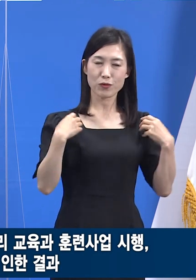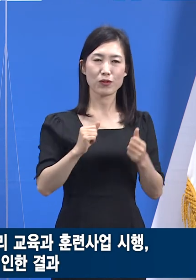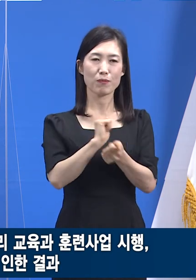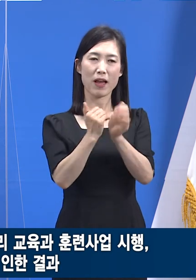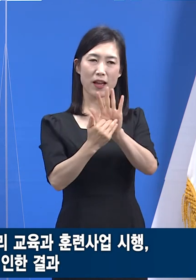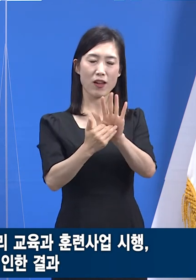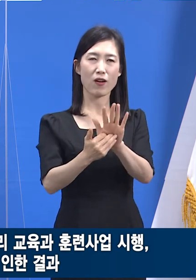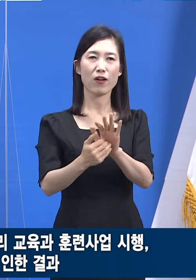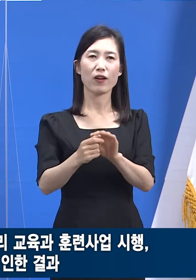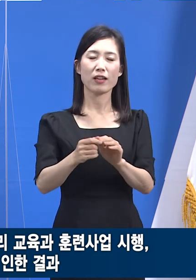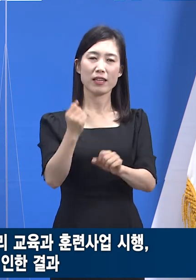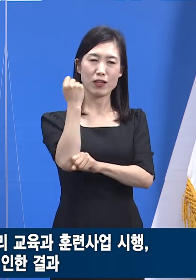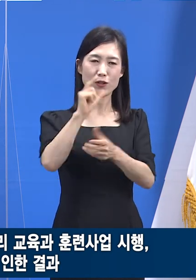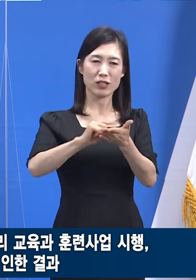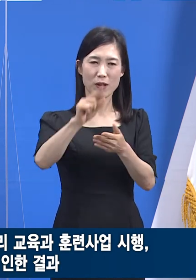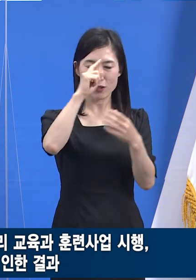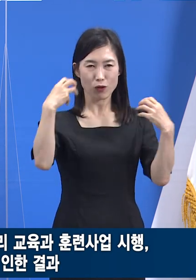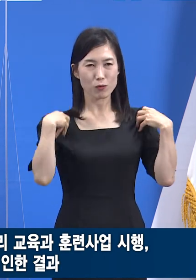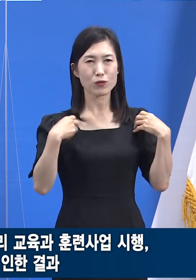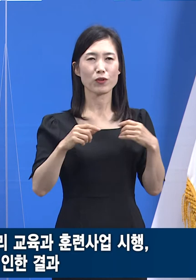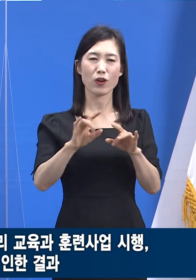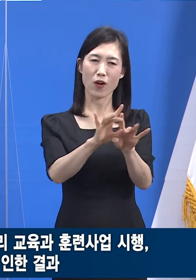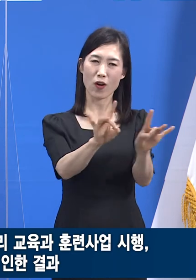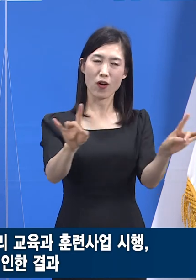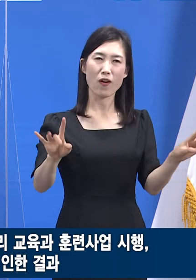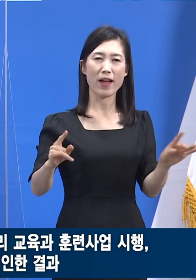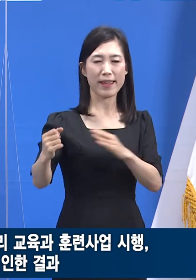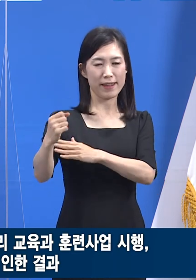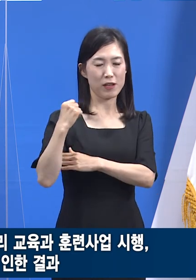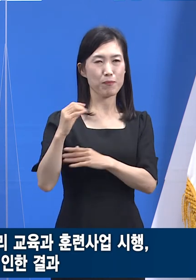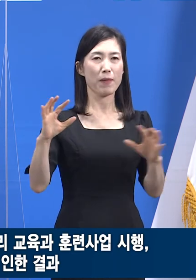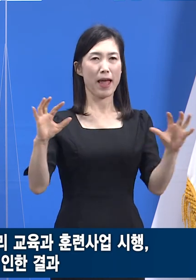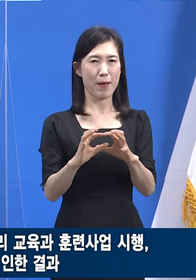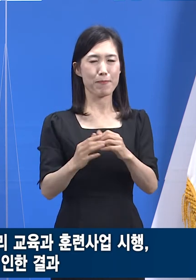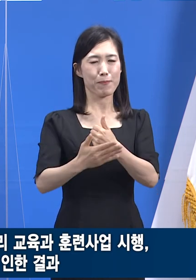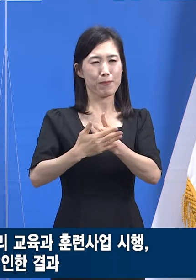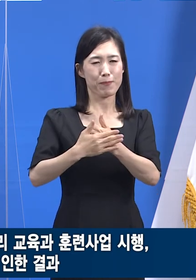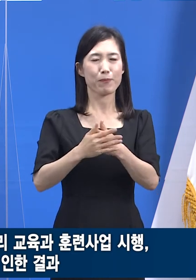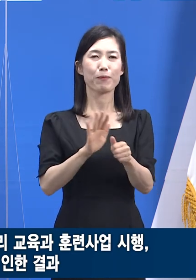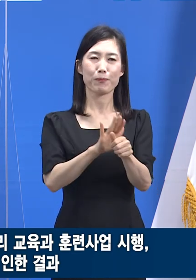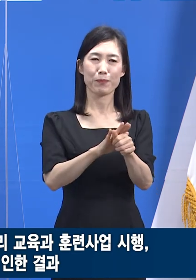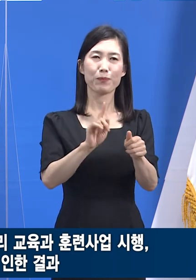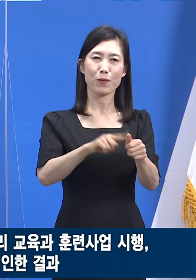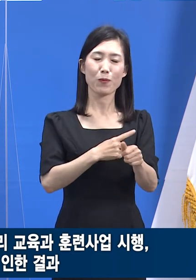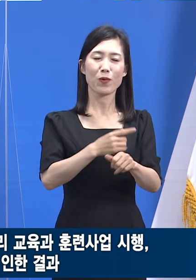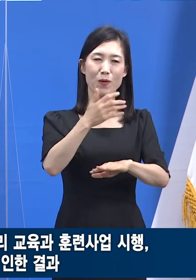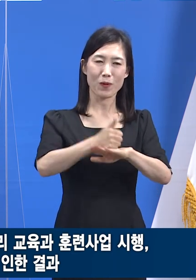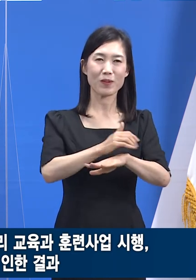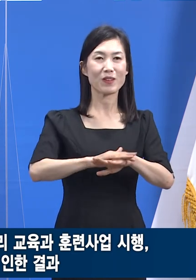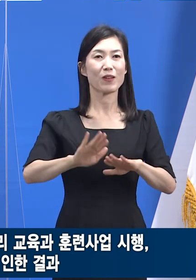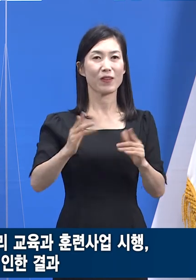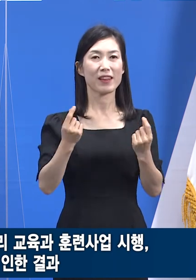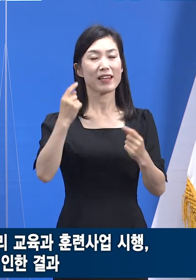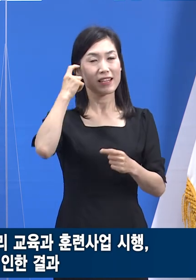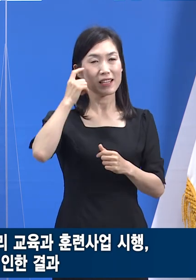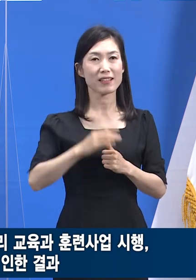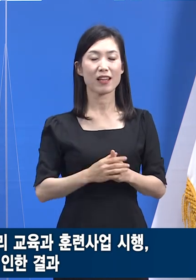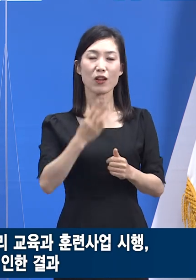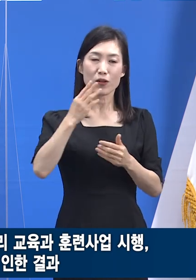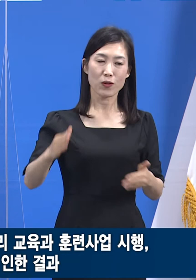기초지자체, 대상기관시설 등이 힘을 합쳐 이뤄낸 소중한 성과입니다. 특히 도내